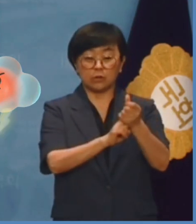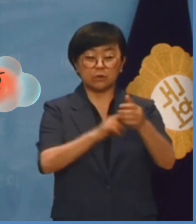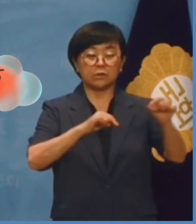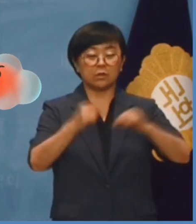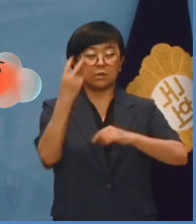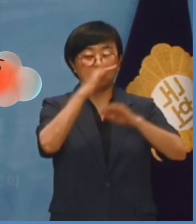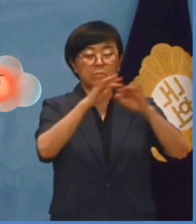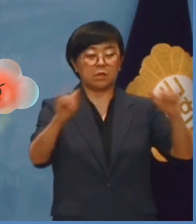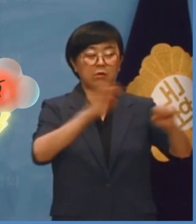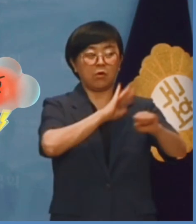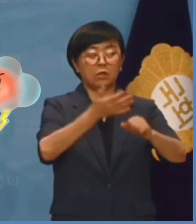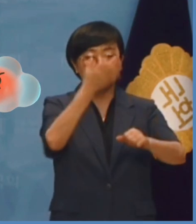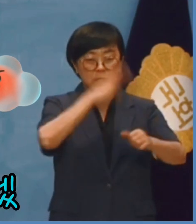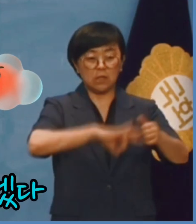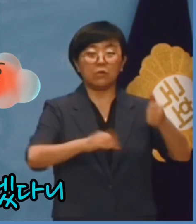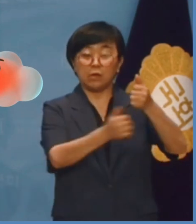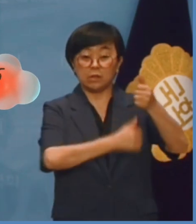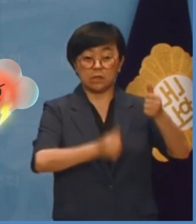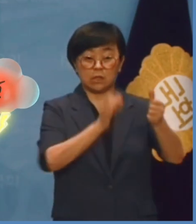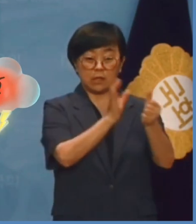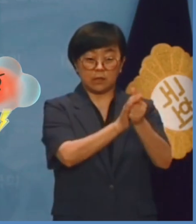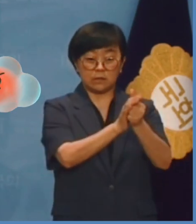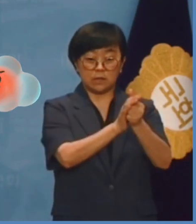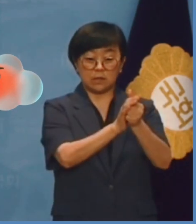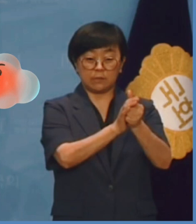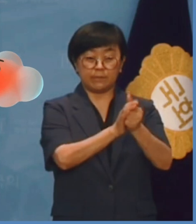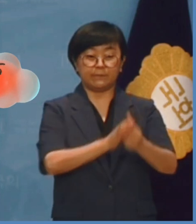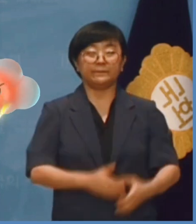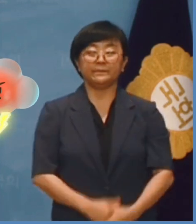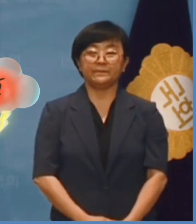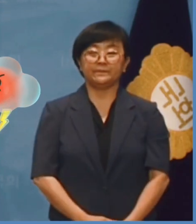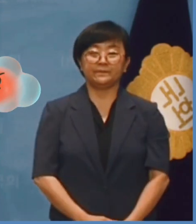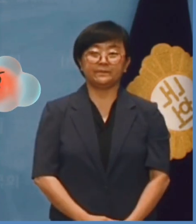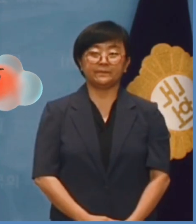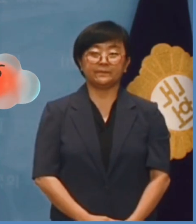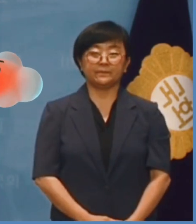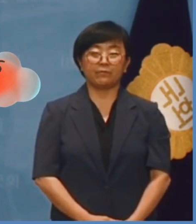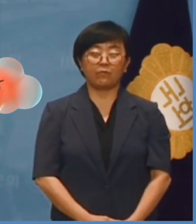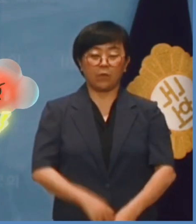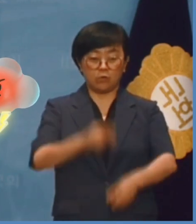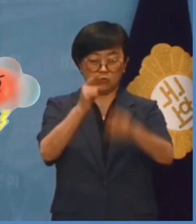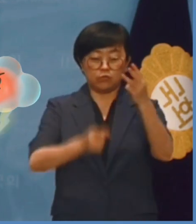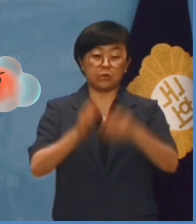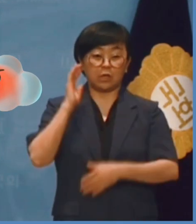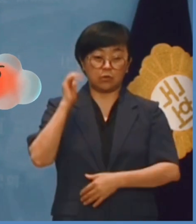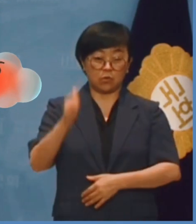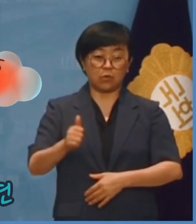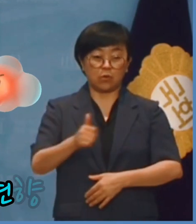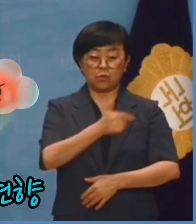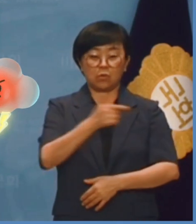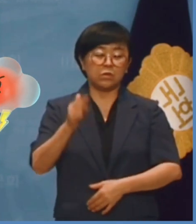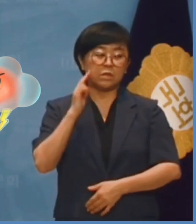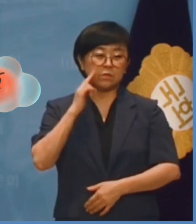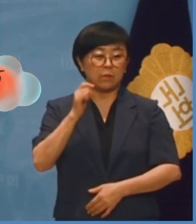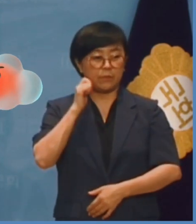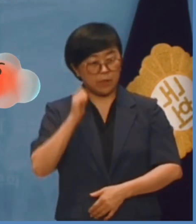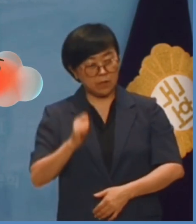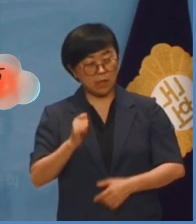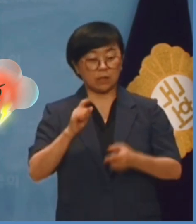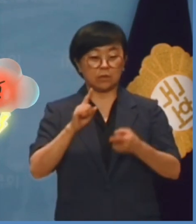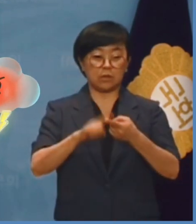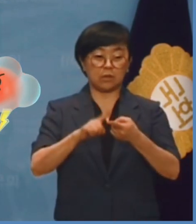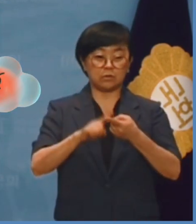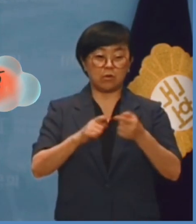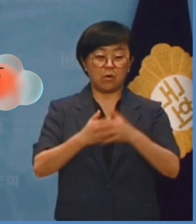국민권익위원장에 앉히겠다니 가당기나 합니까? 윤석열 대통령의 극우 편향, 검사